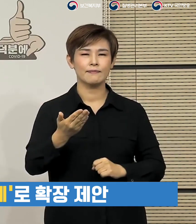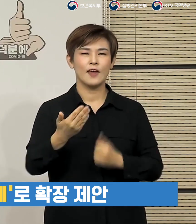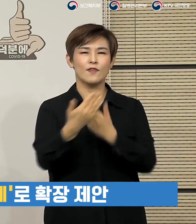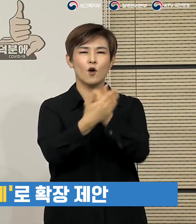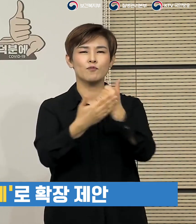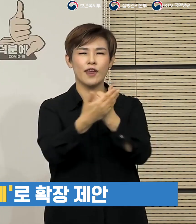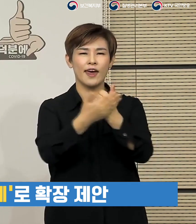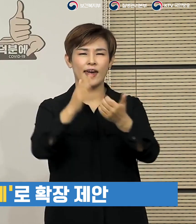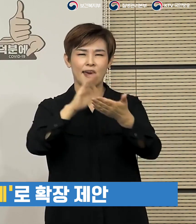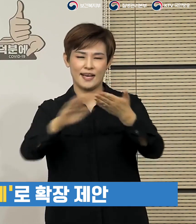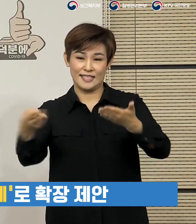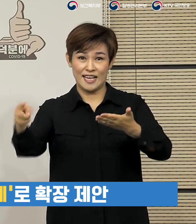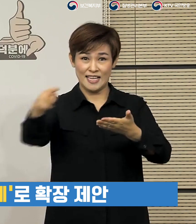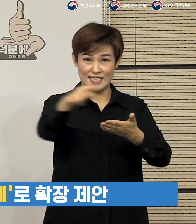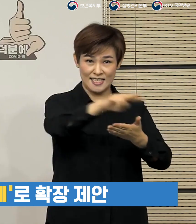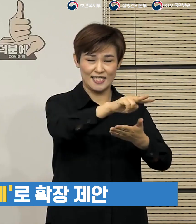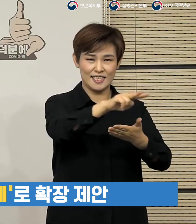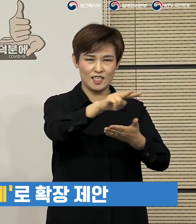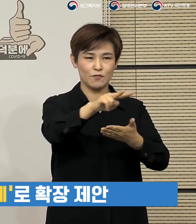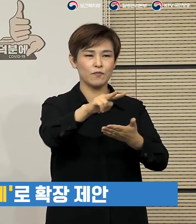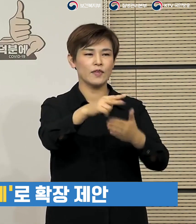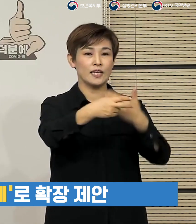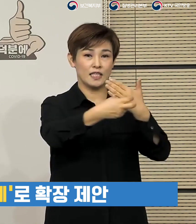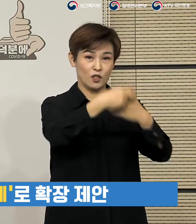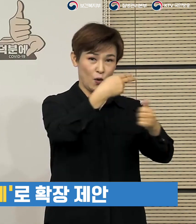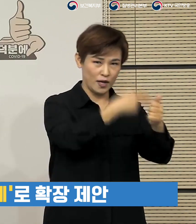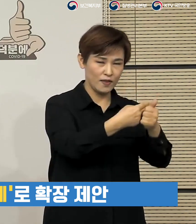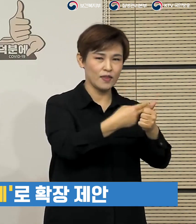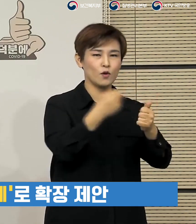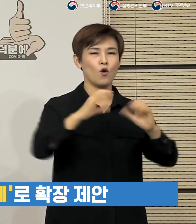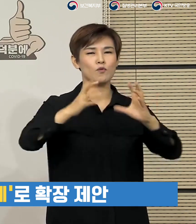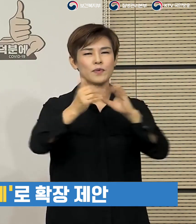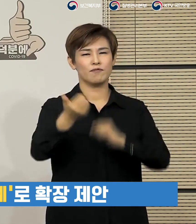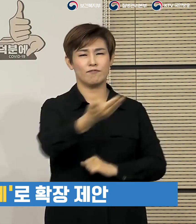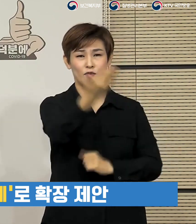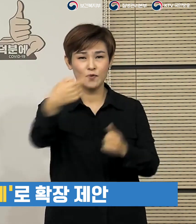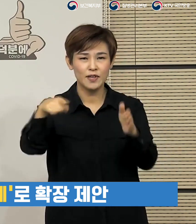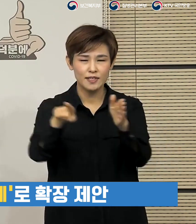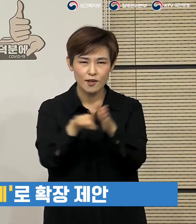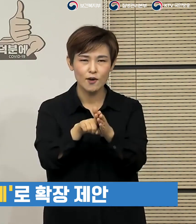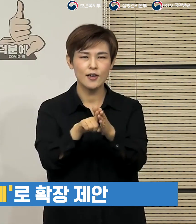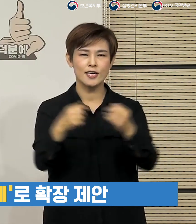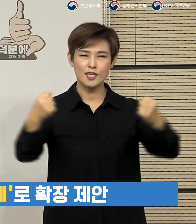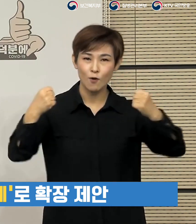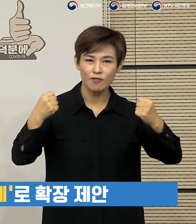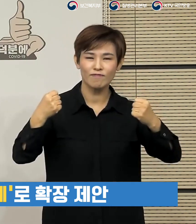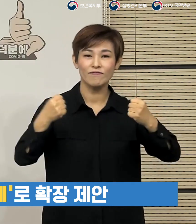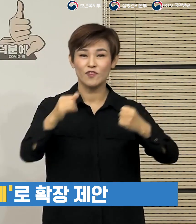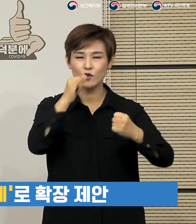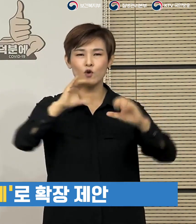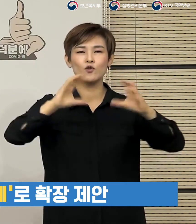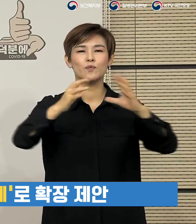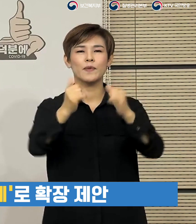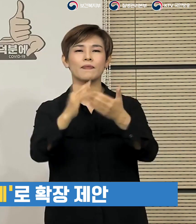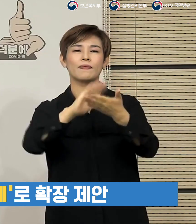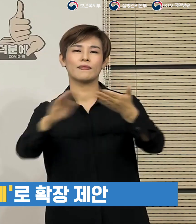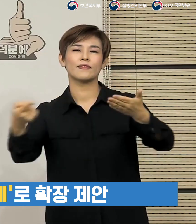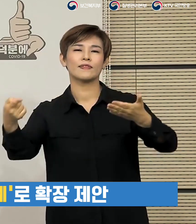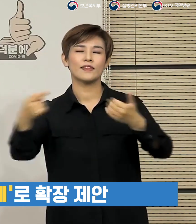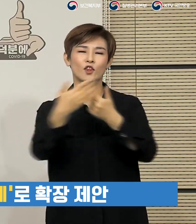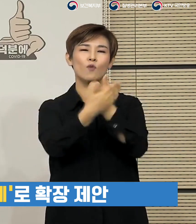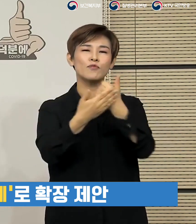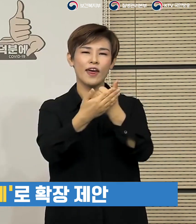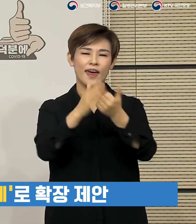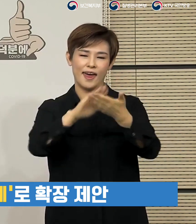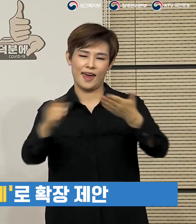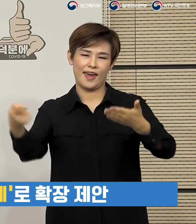챌린지를 의료진을 포함한 국민 모두를 향해 응원하고 격려하는 국민 덕분으로 확장할 것을